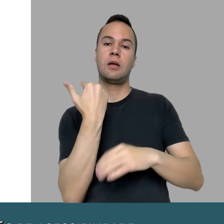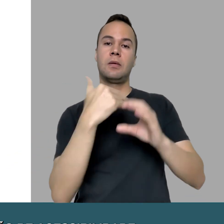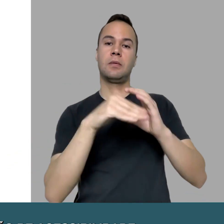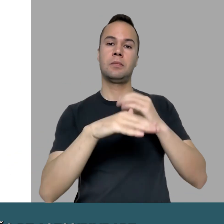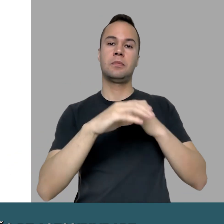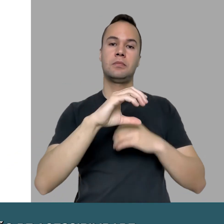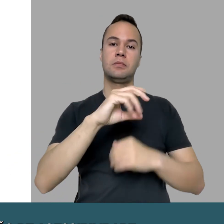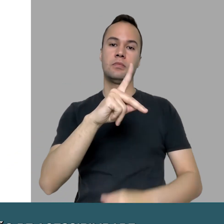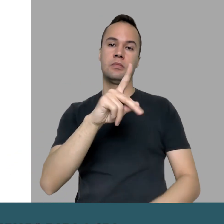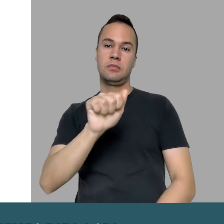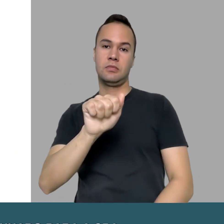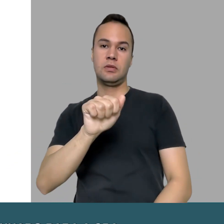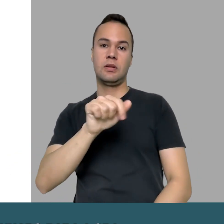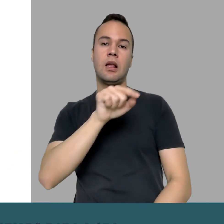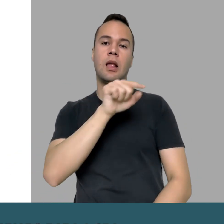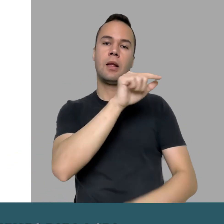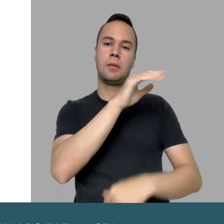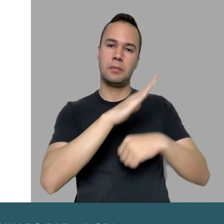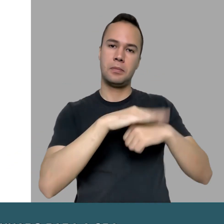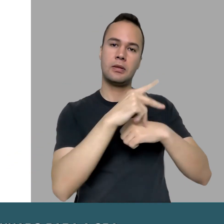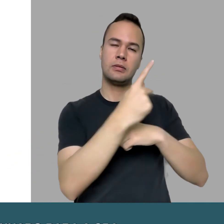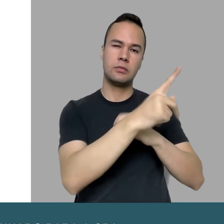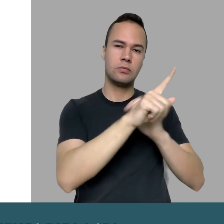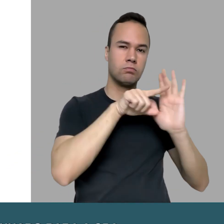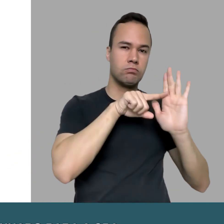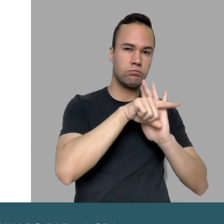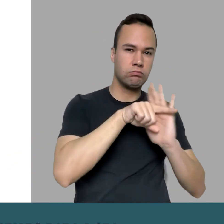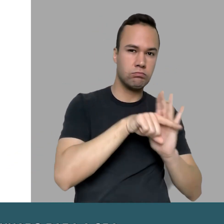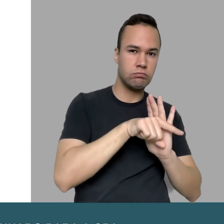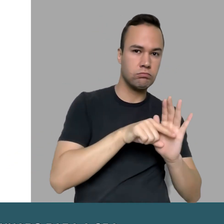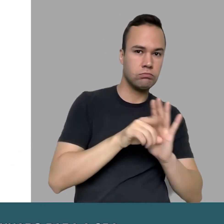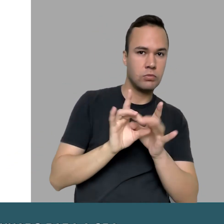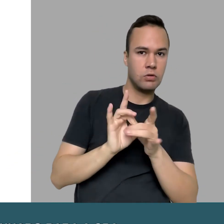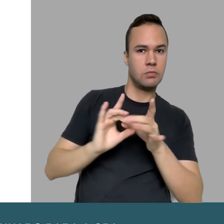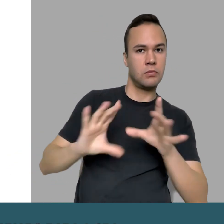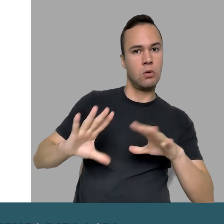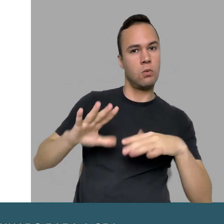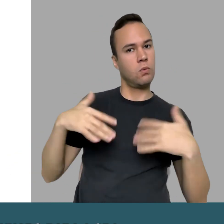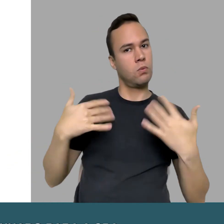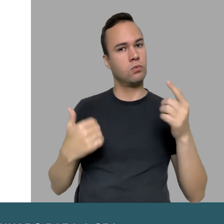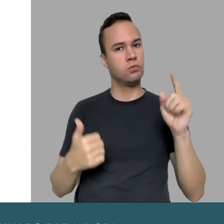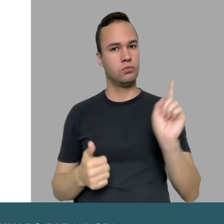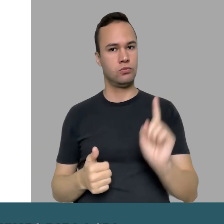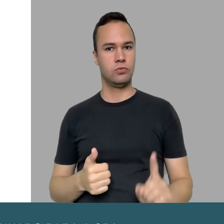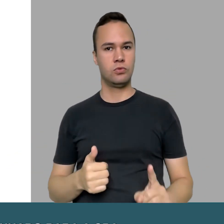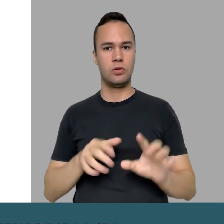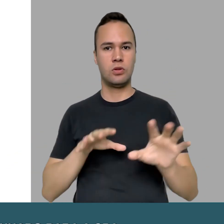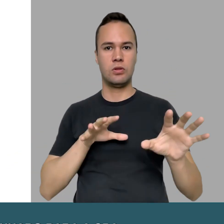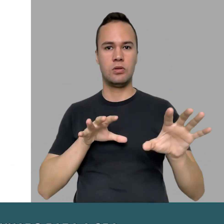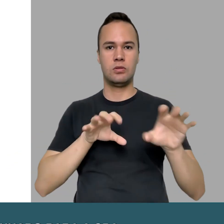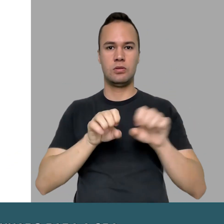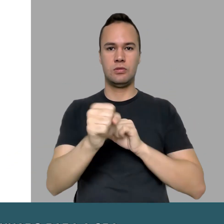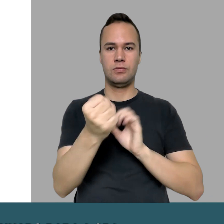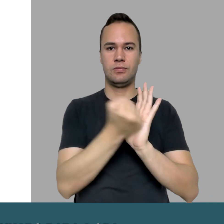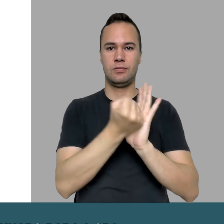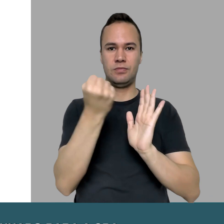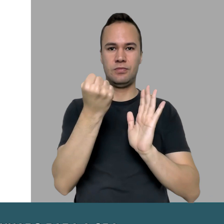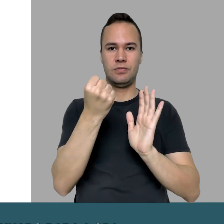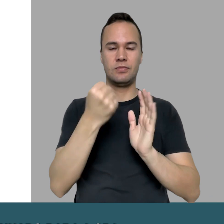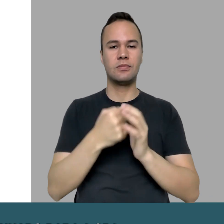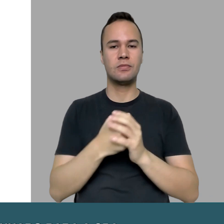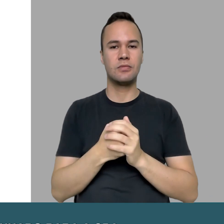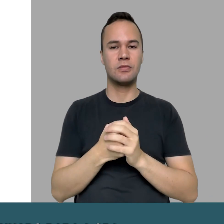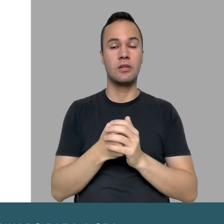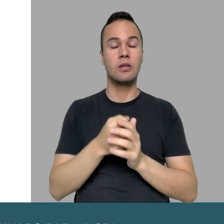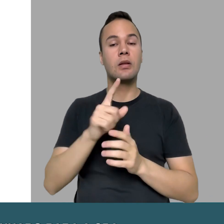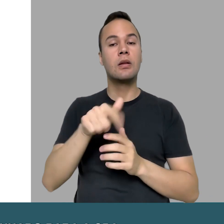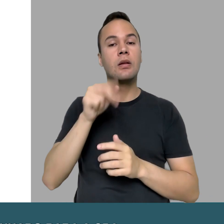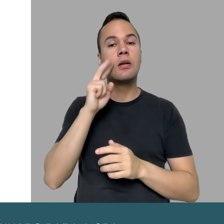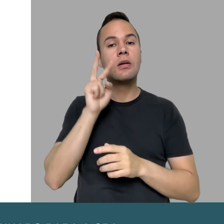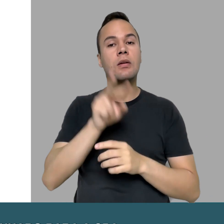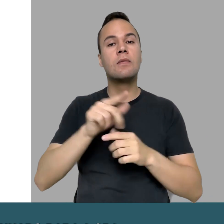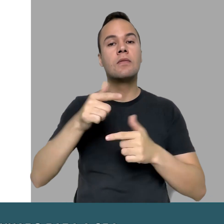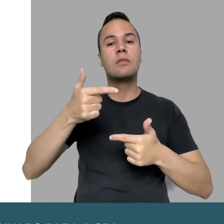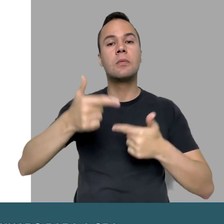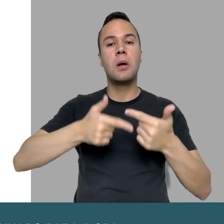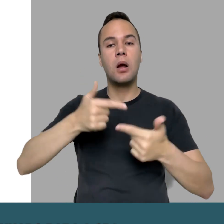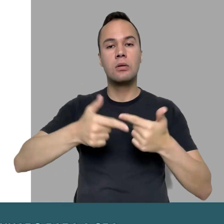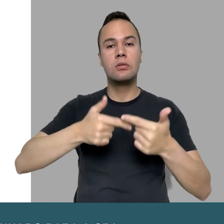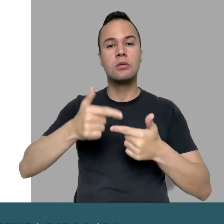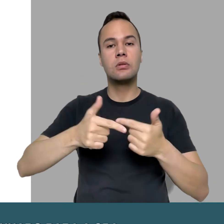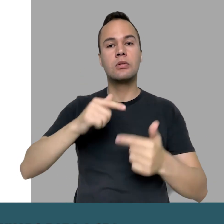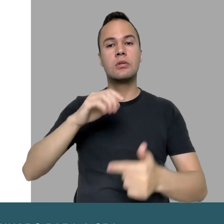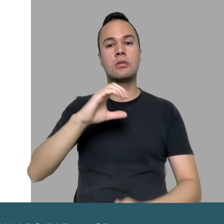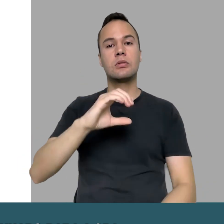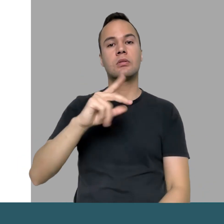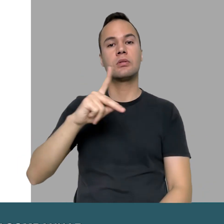cadu, e depois encaminhado para a CPA deliberar a concessão ou não do